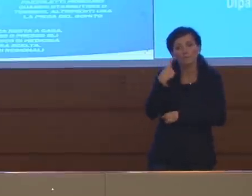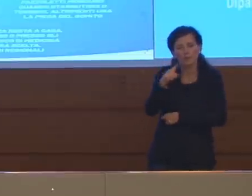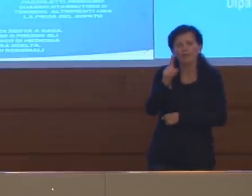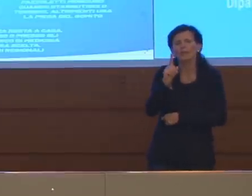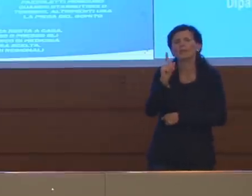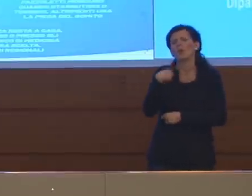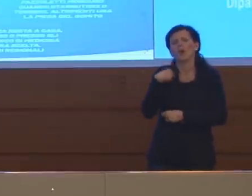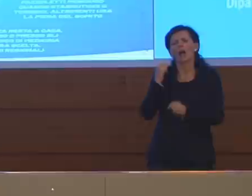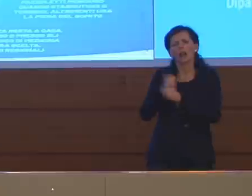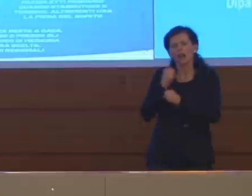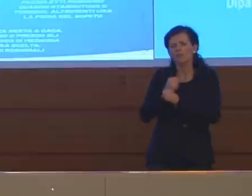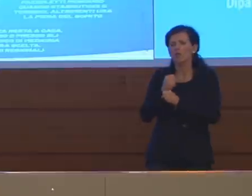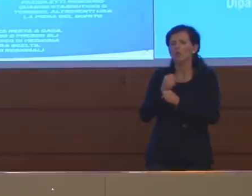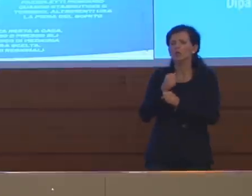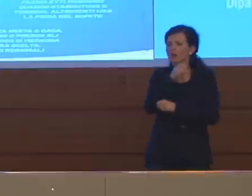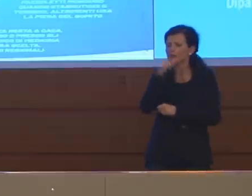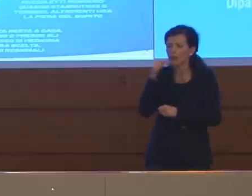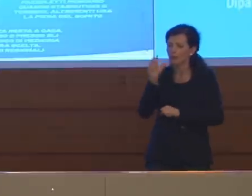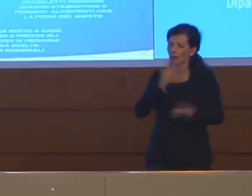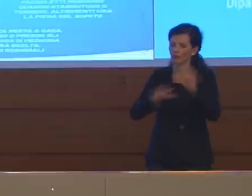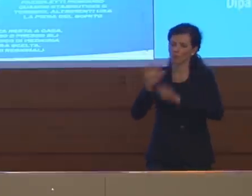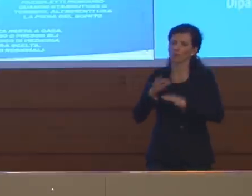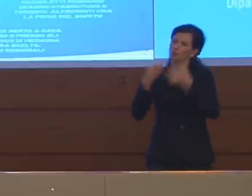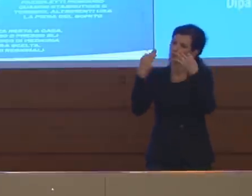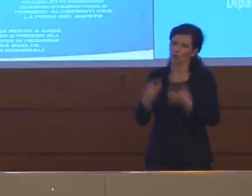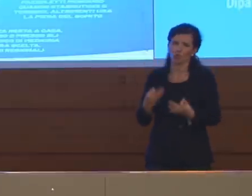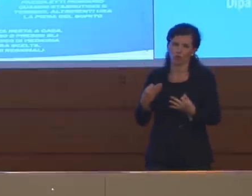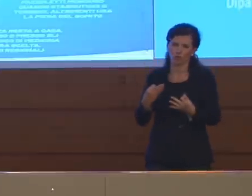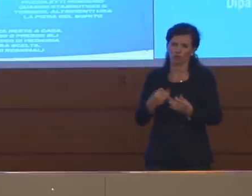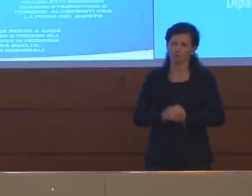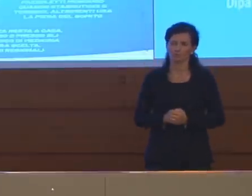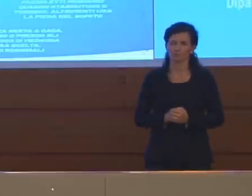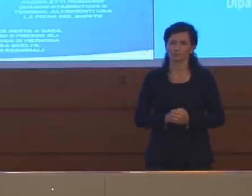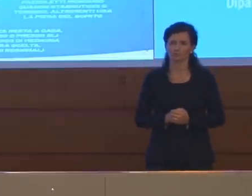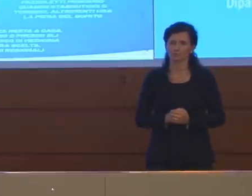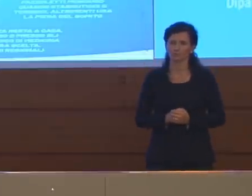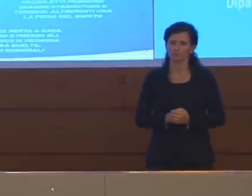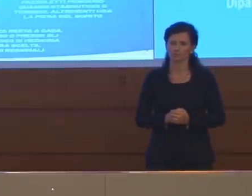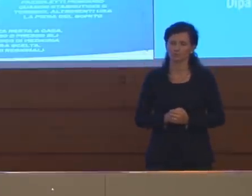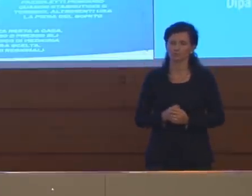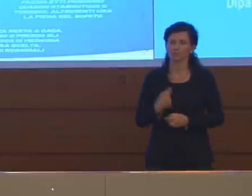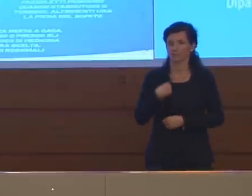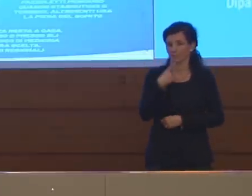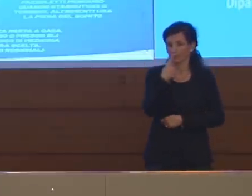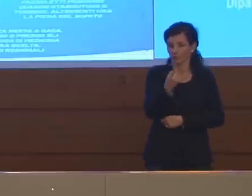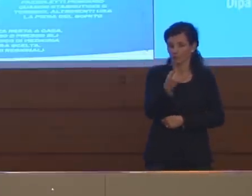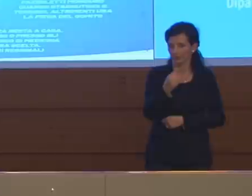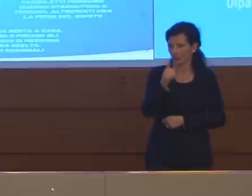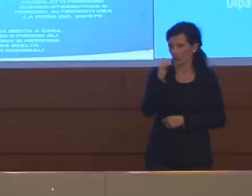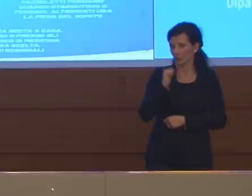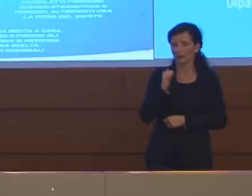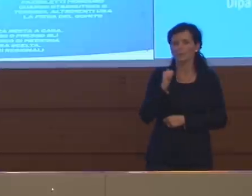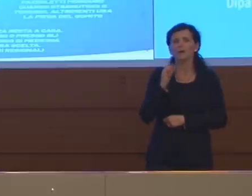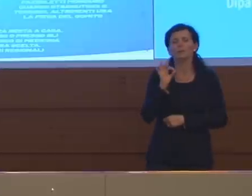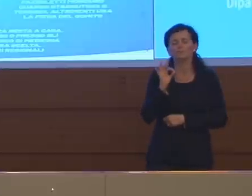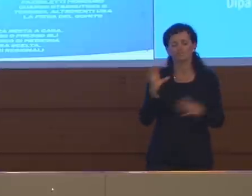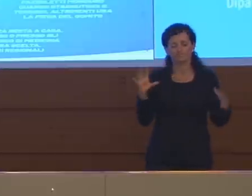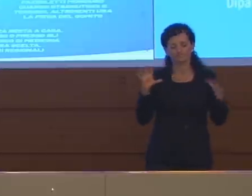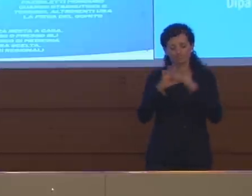dei dati molto solidi. Come ho detto prima, in questo momento l'approccio che è stato proposto dalla CTS è quello di